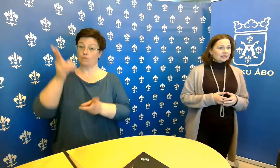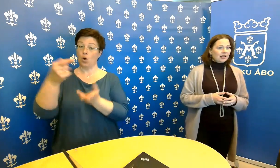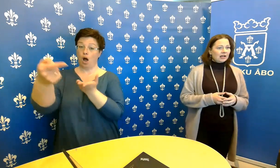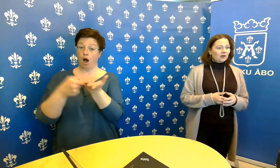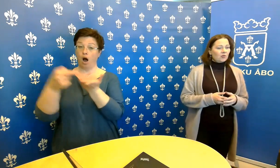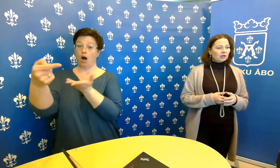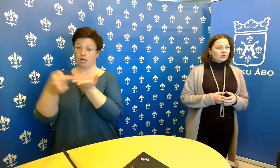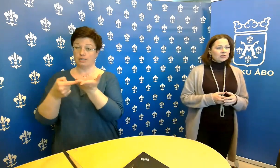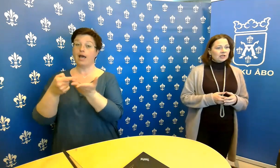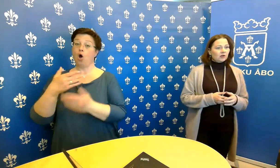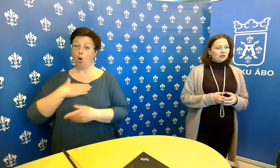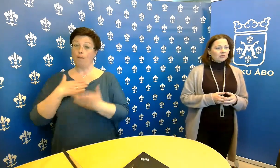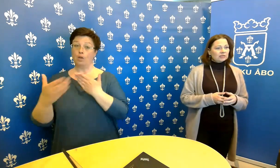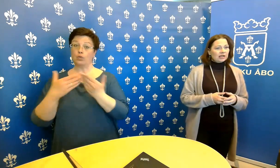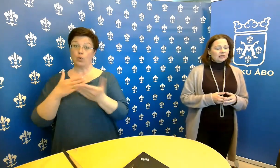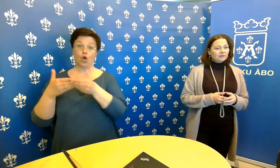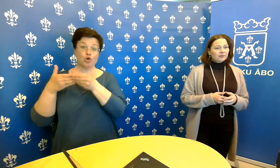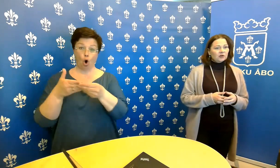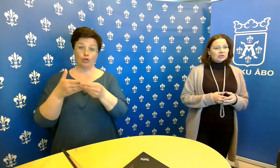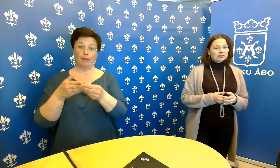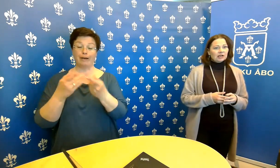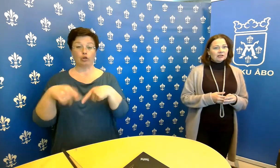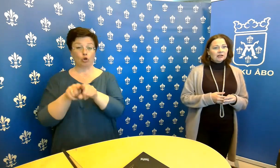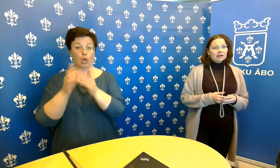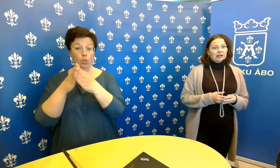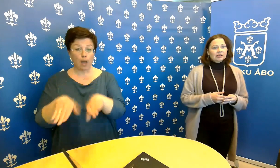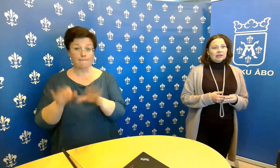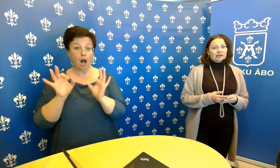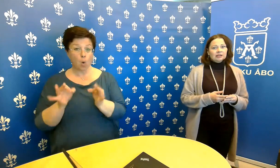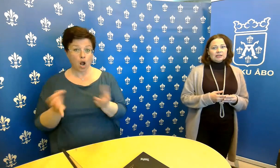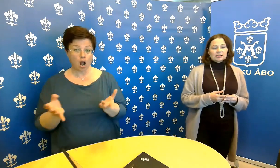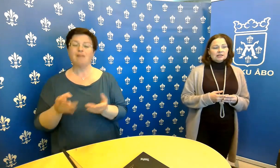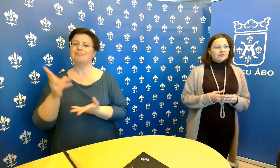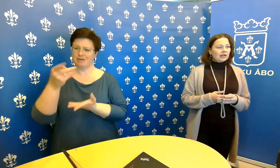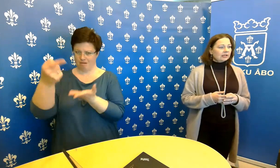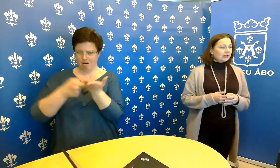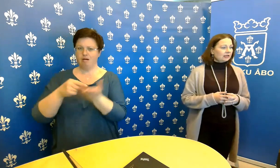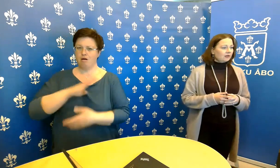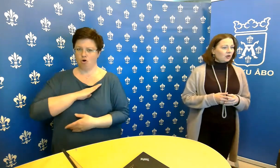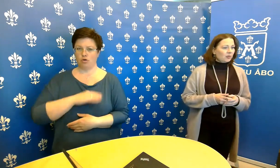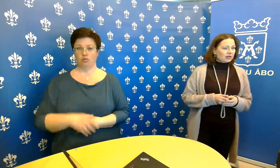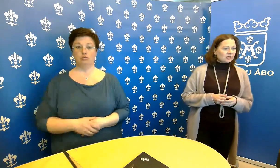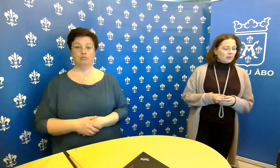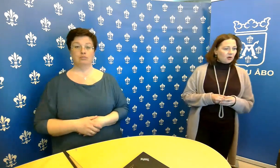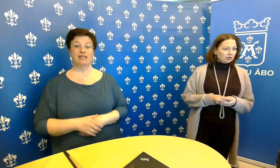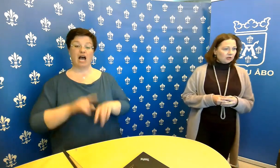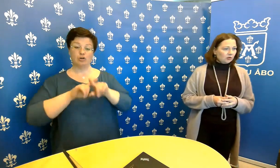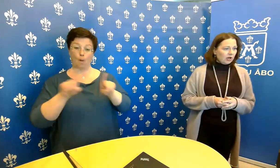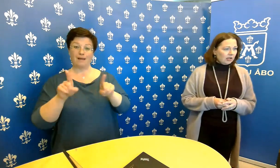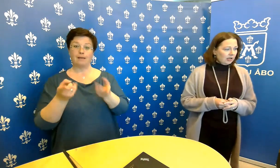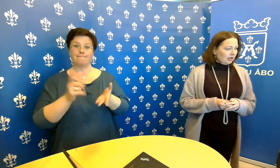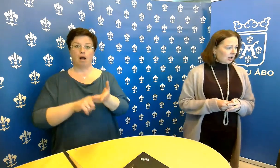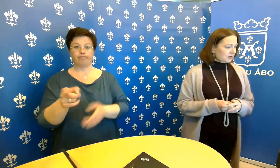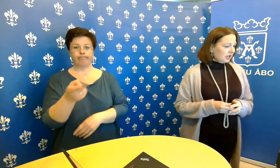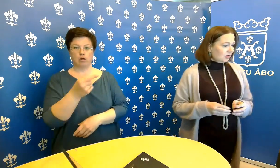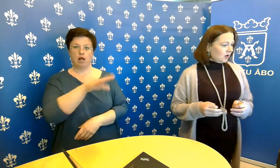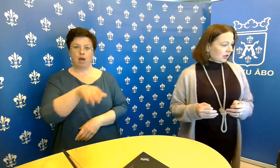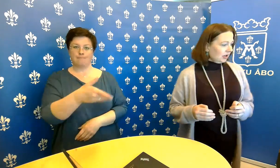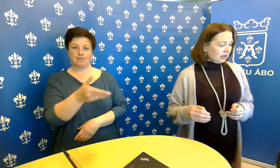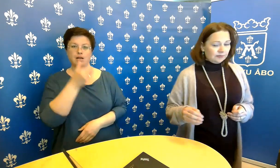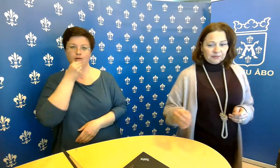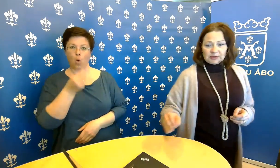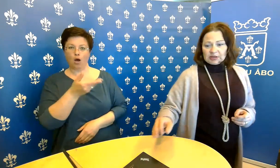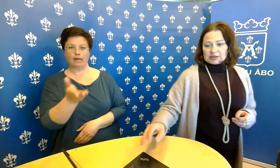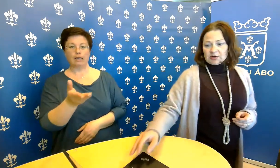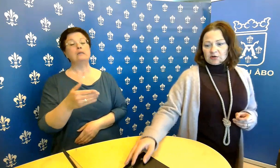haasteita tähän oman työnsä johtamiseen osittain, niin sitten vielä tällä tavalla nopeasti pakotettuna lapsilla ja